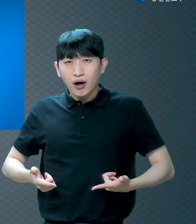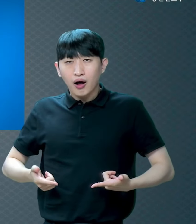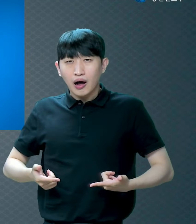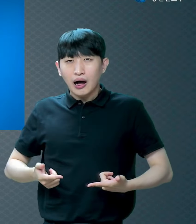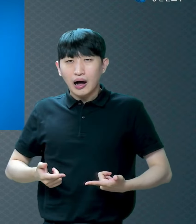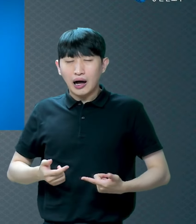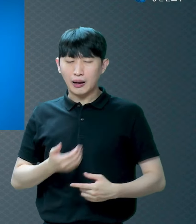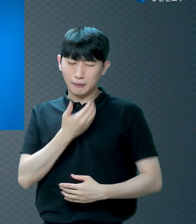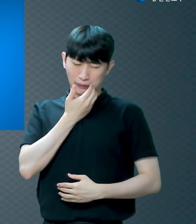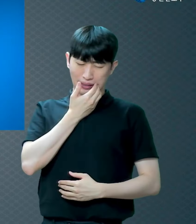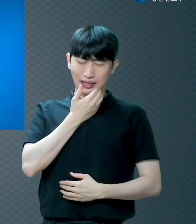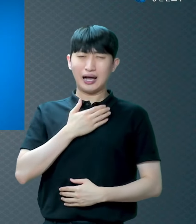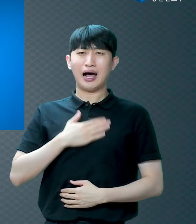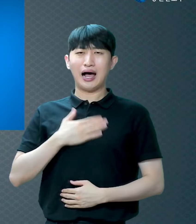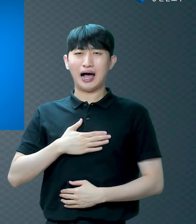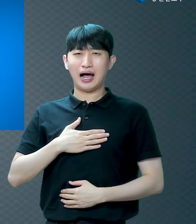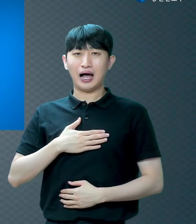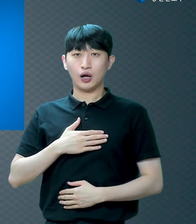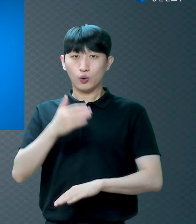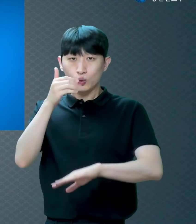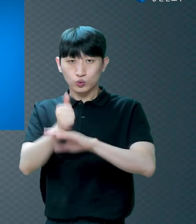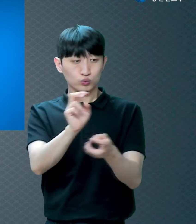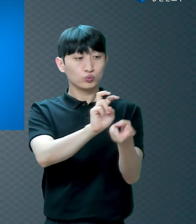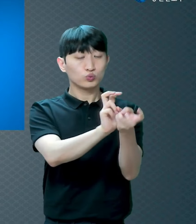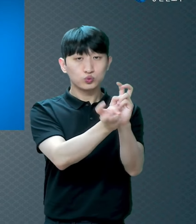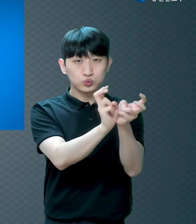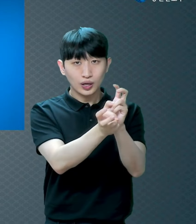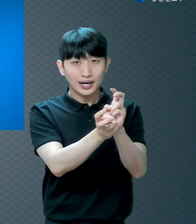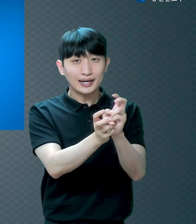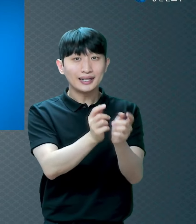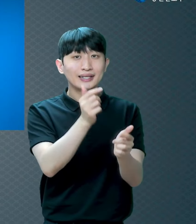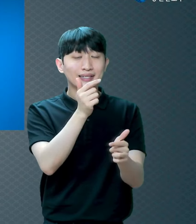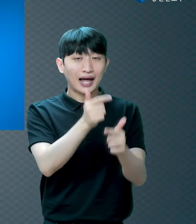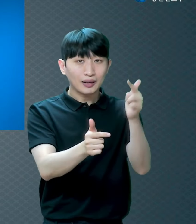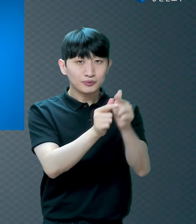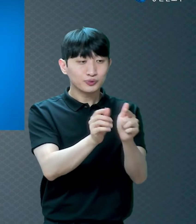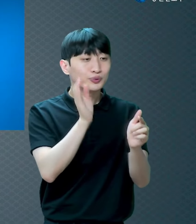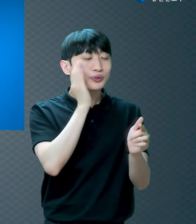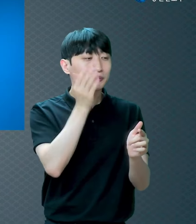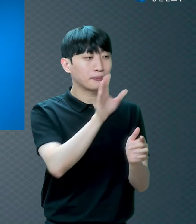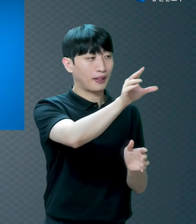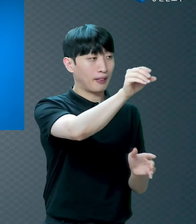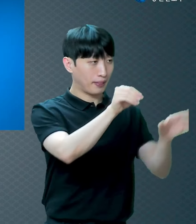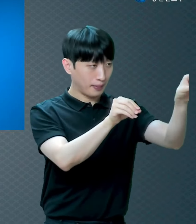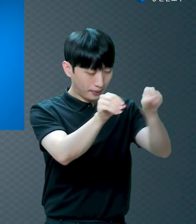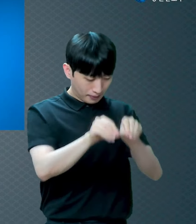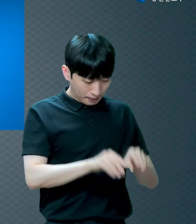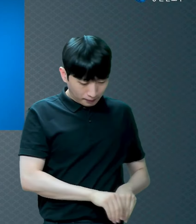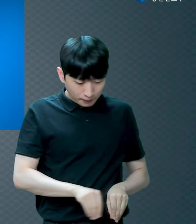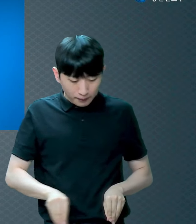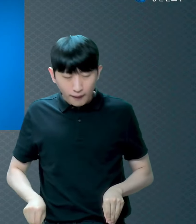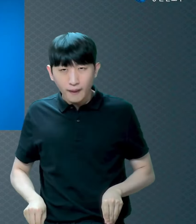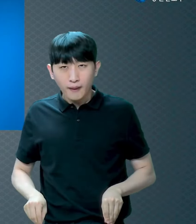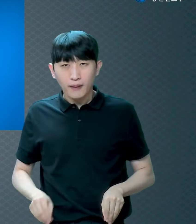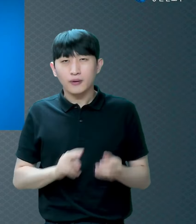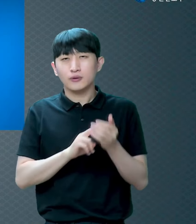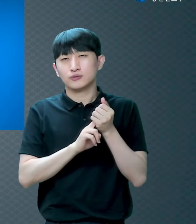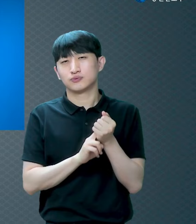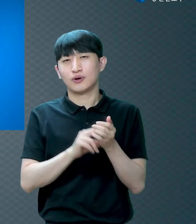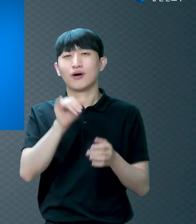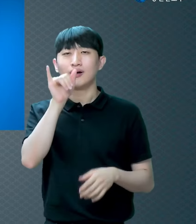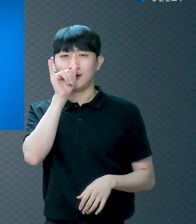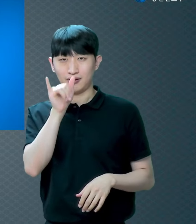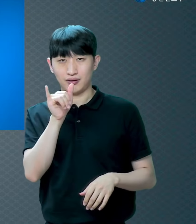하나님이 찾았습니다 아담 어딨냐 하여 하나님 내가 벗어서 두려워서